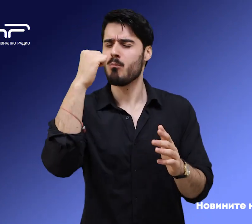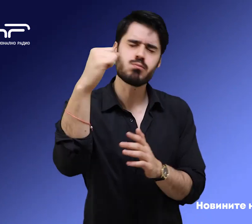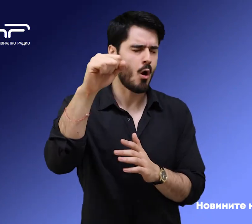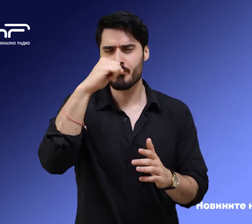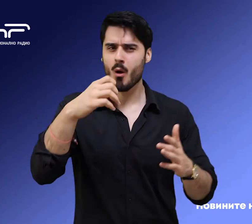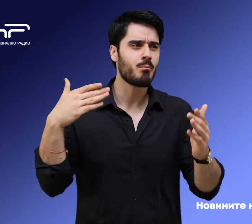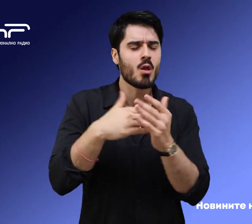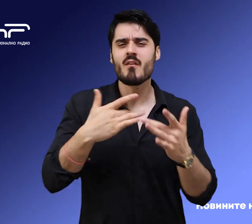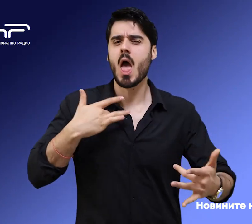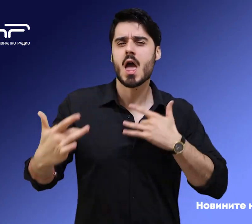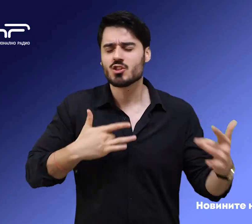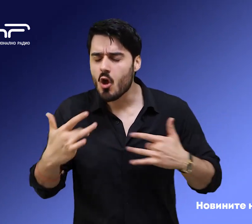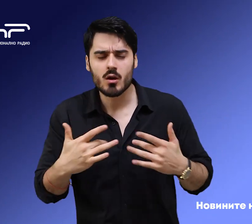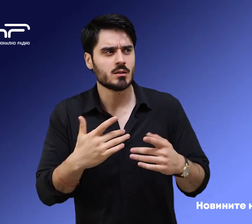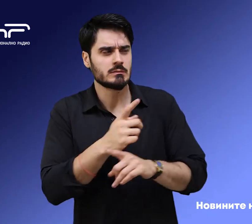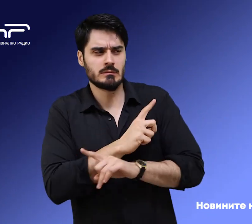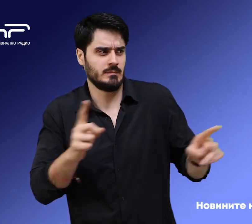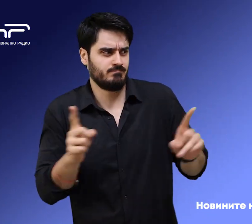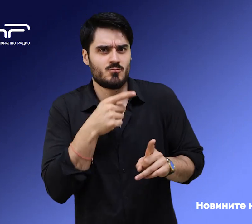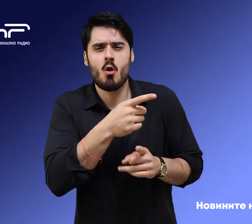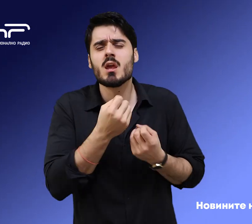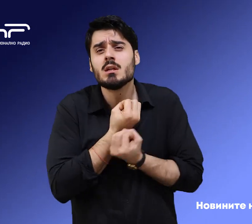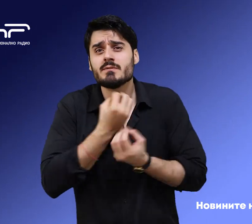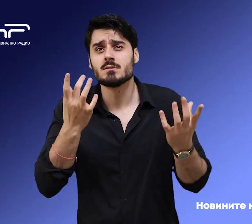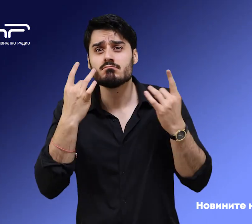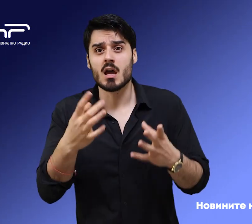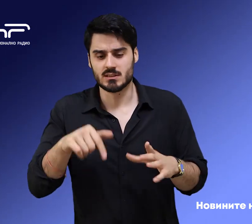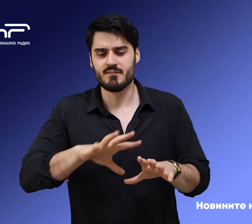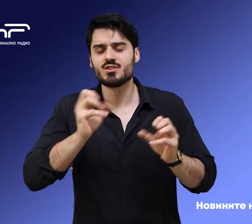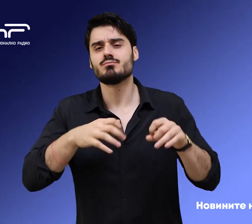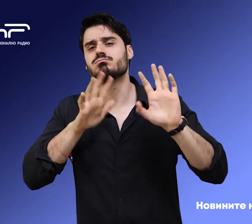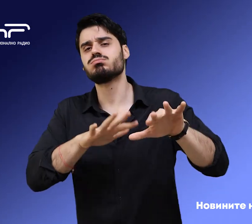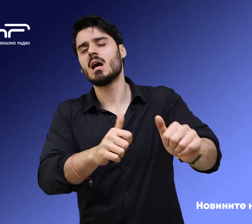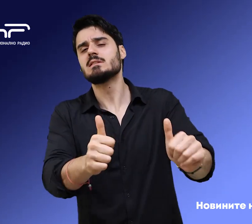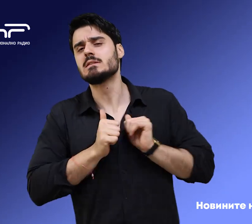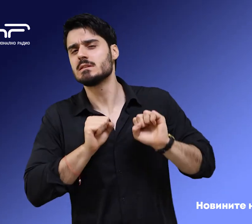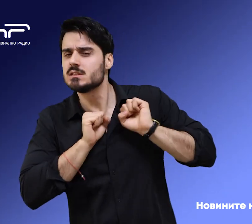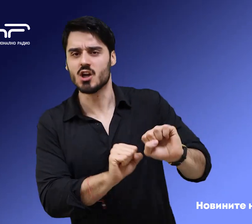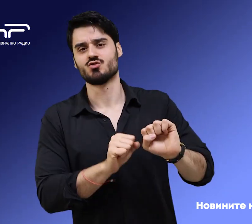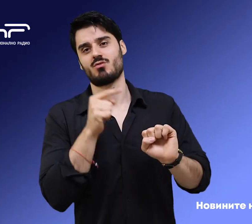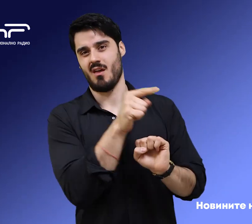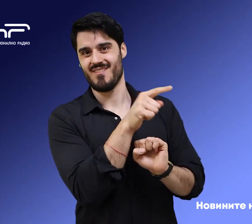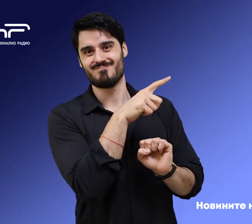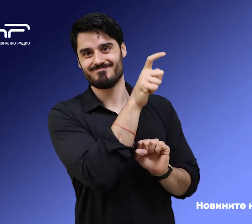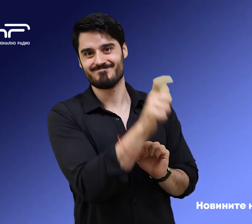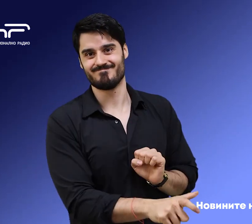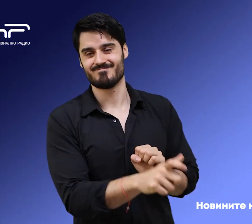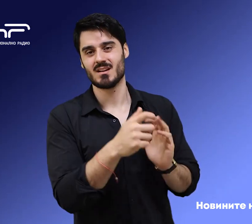да вземе решение по казуса. А директорът на Народния театър Васил Василев направи пред Българското национално радио първия си публичен